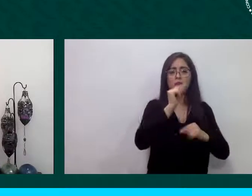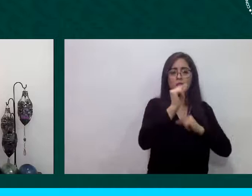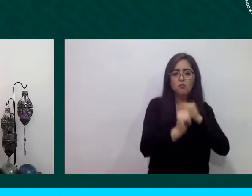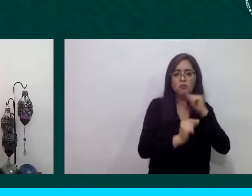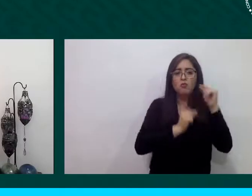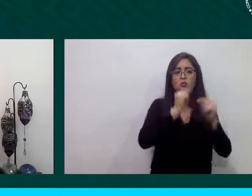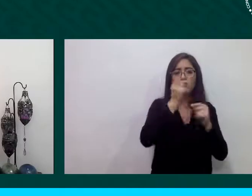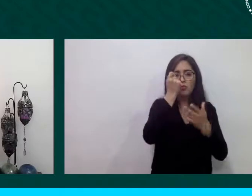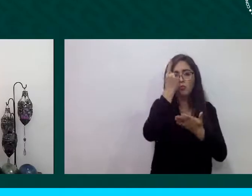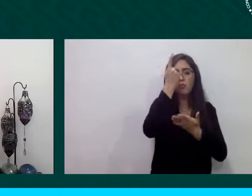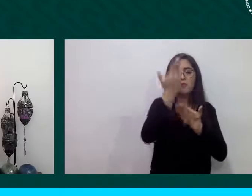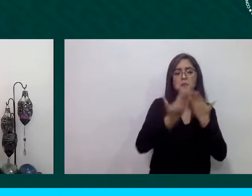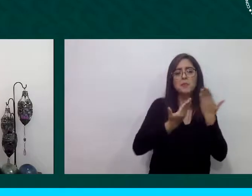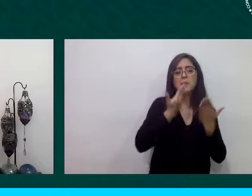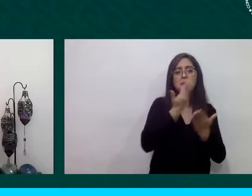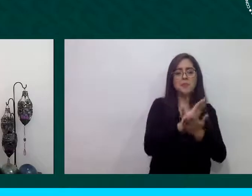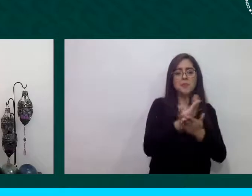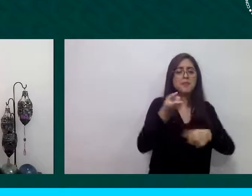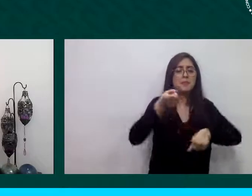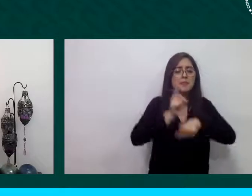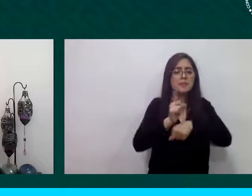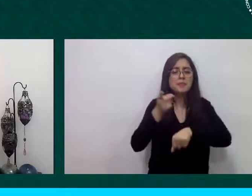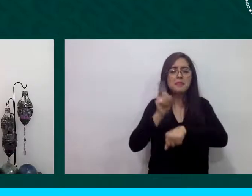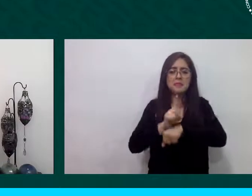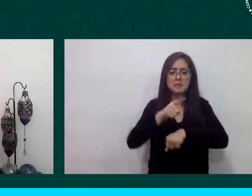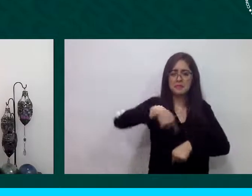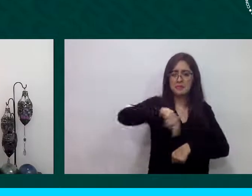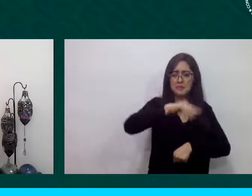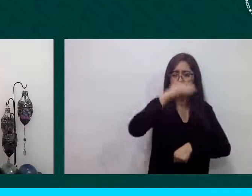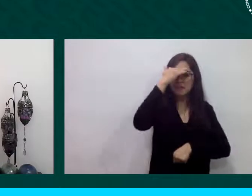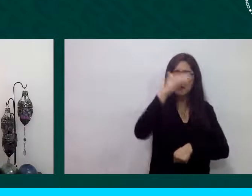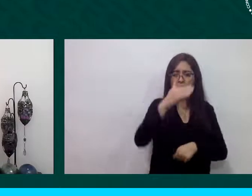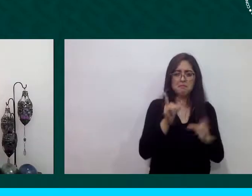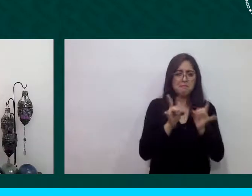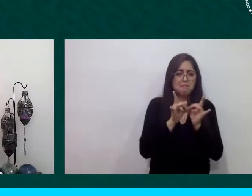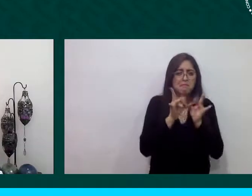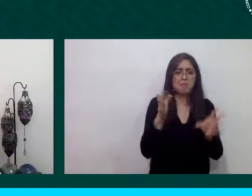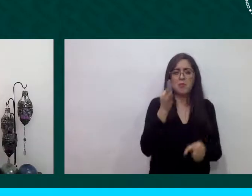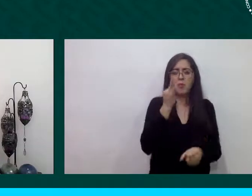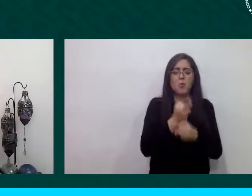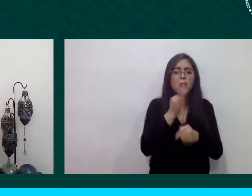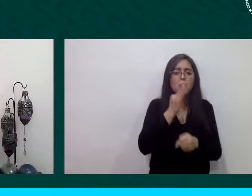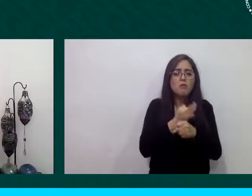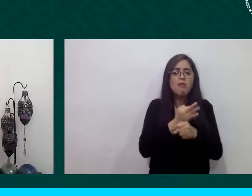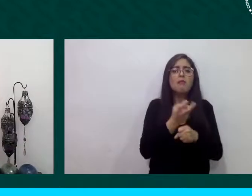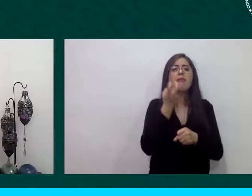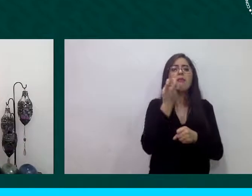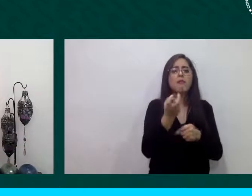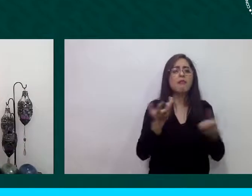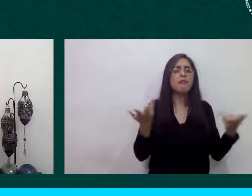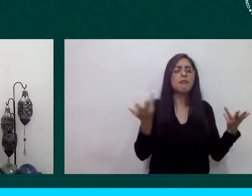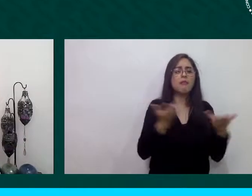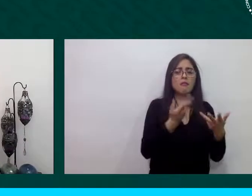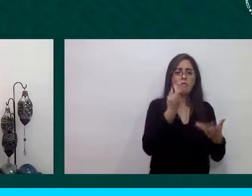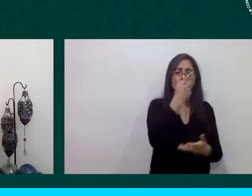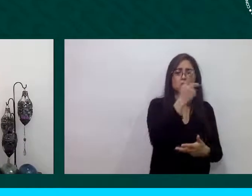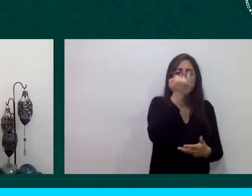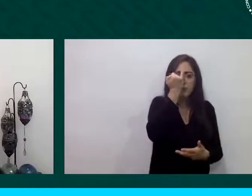condiciones tan adversas en las que se pueden encontrar echan a andar sus ideas de negocio y de emprendimiento